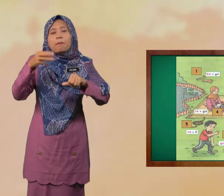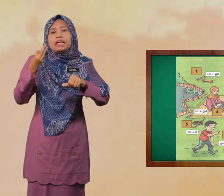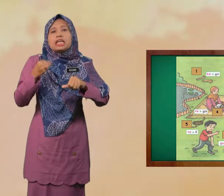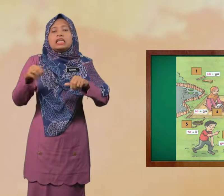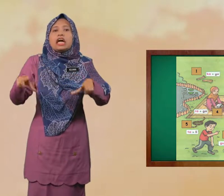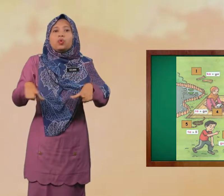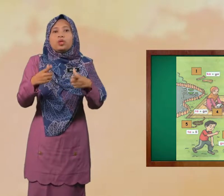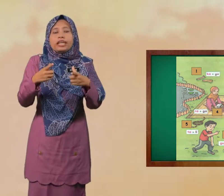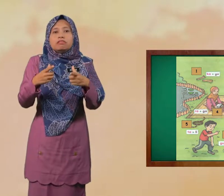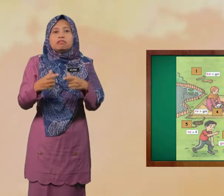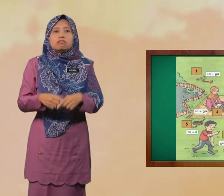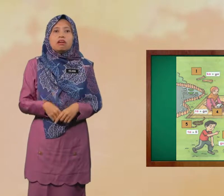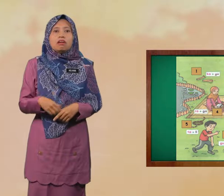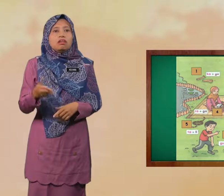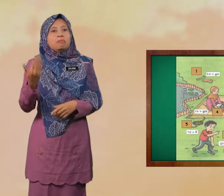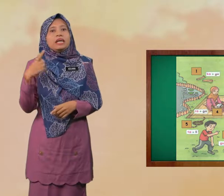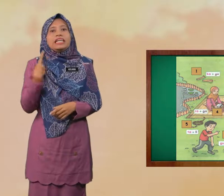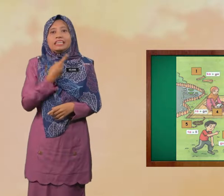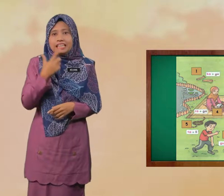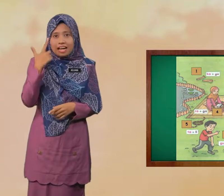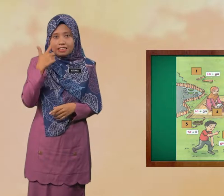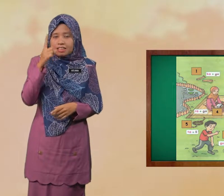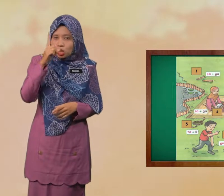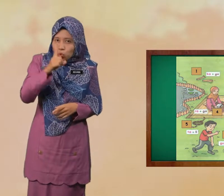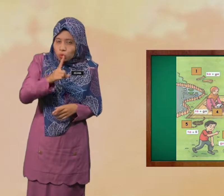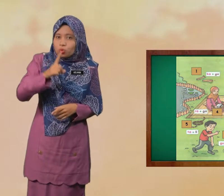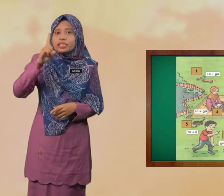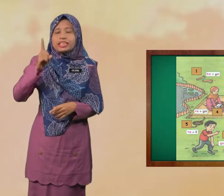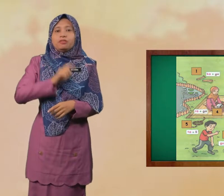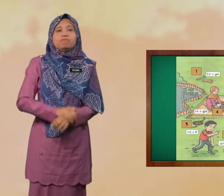Mereka Lakukan Mari Kita Lihat Satu Satu